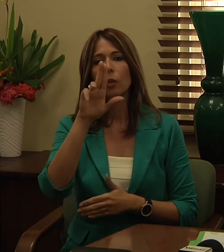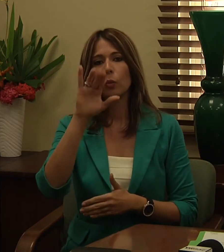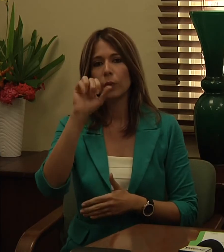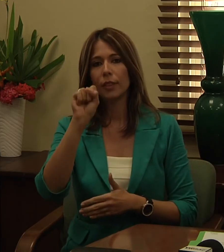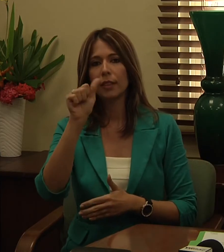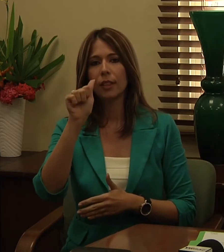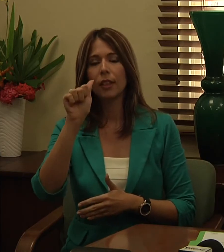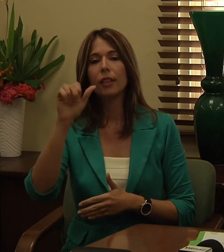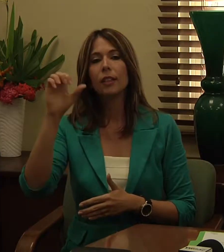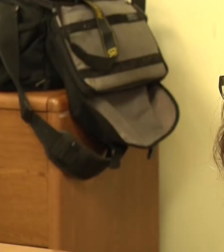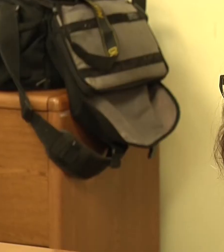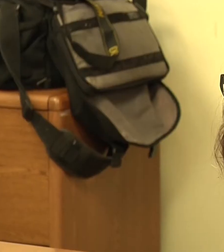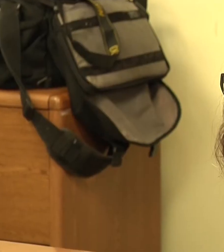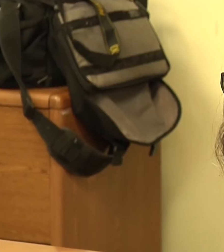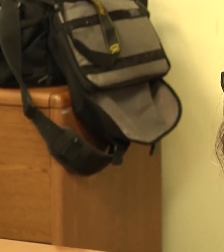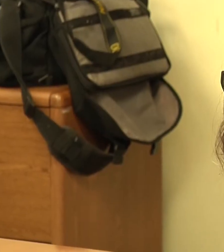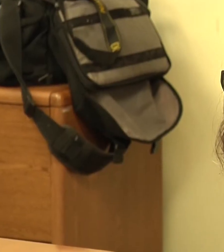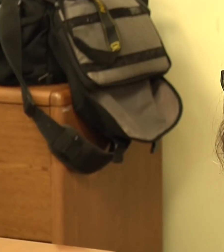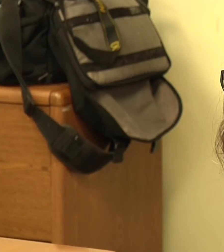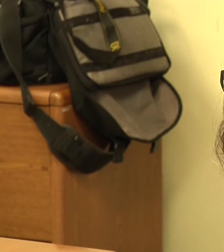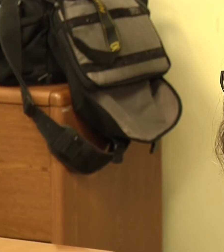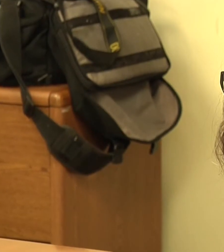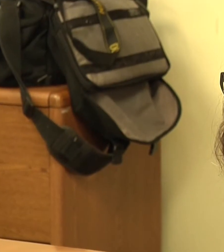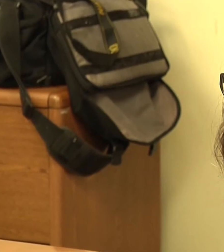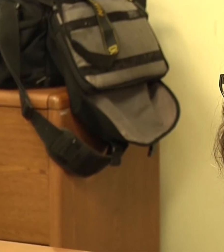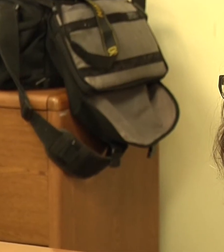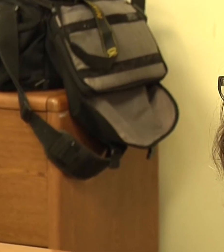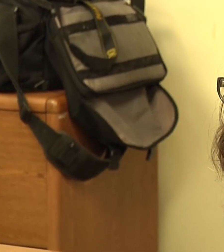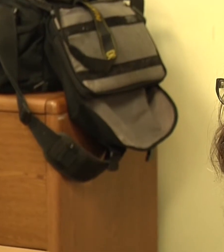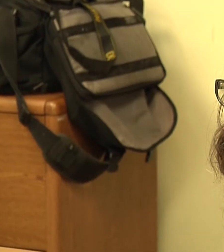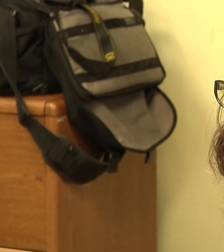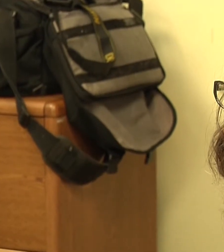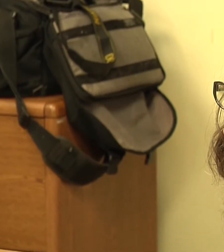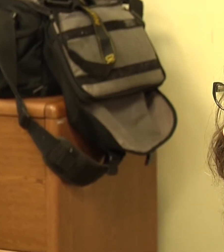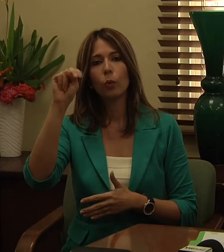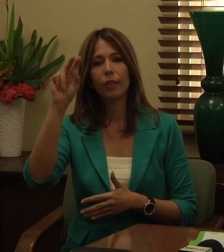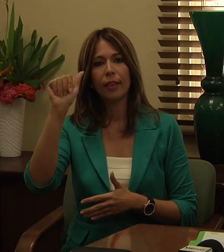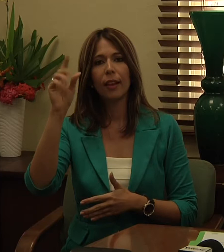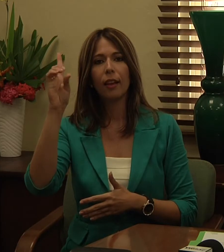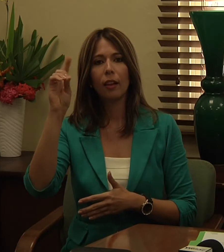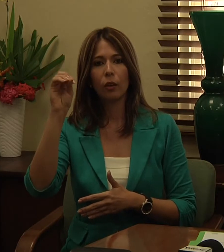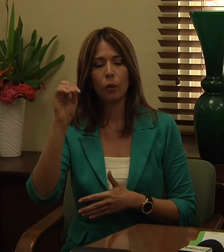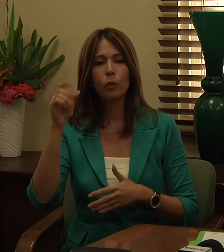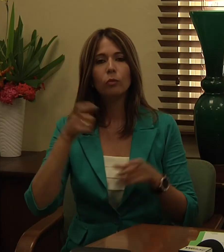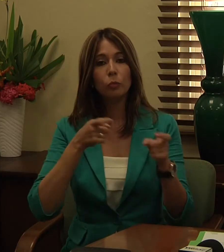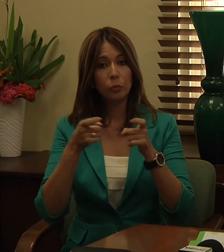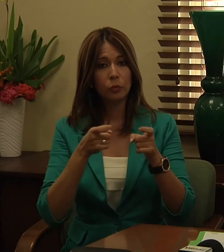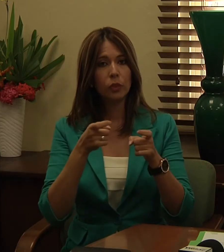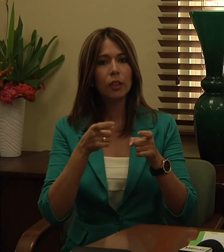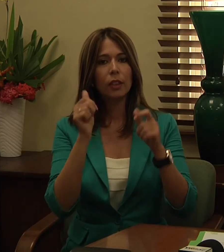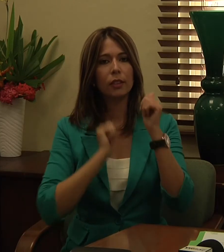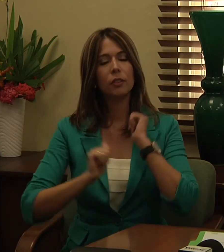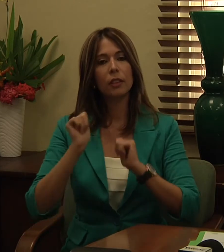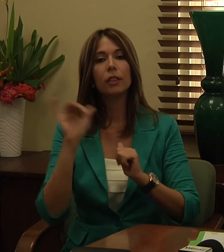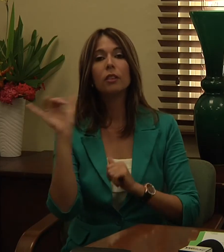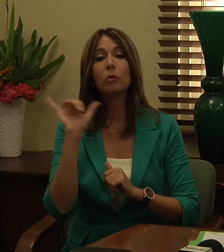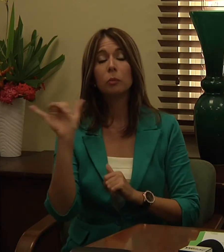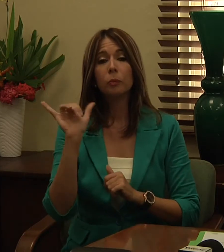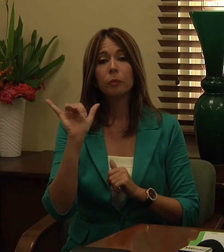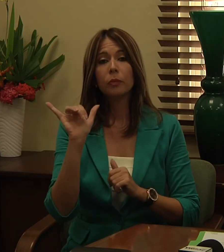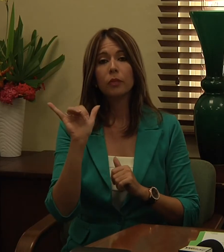cargo de coordinar la actividad también vamos a tener la participación de la señorita